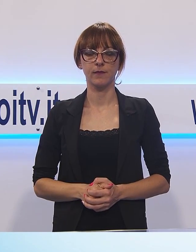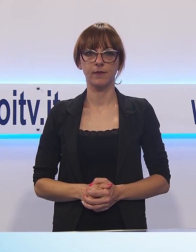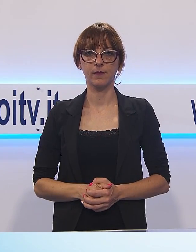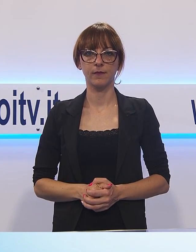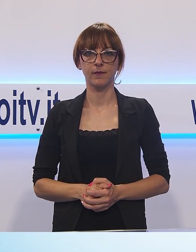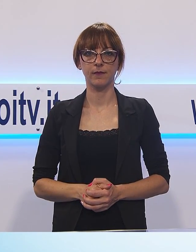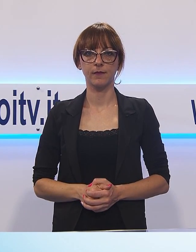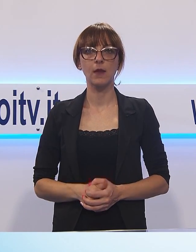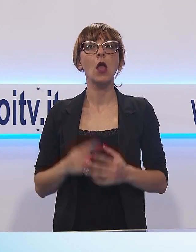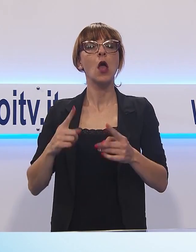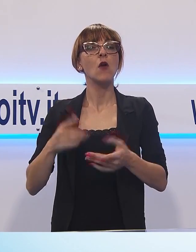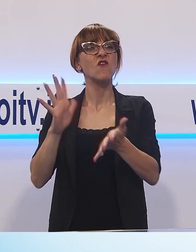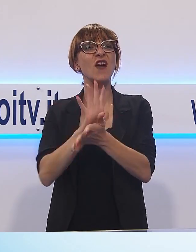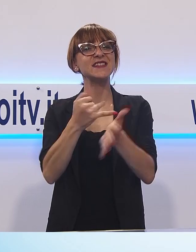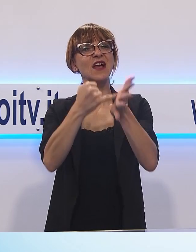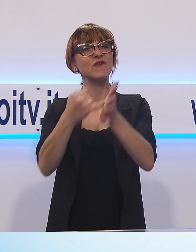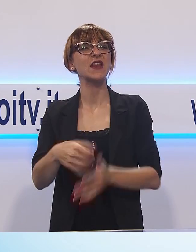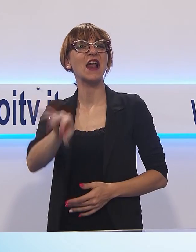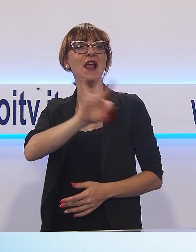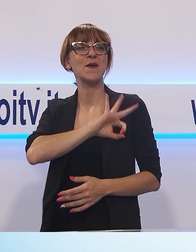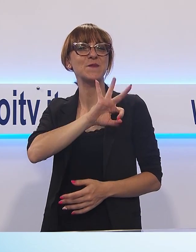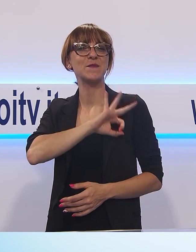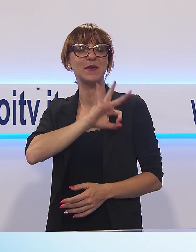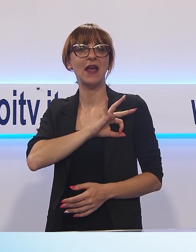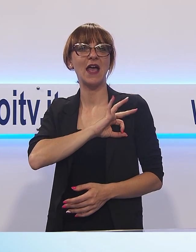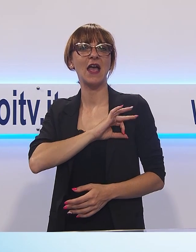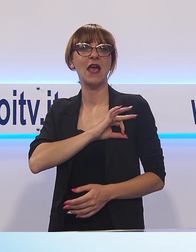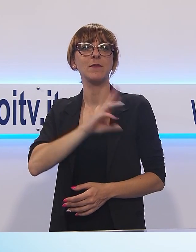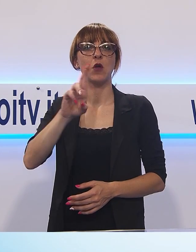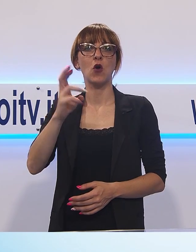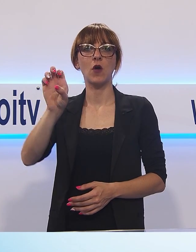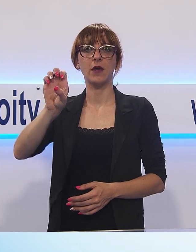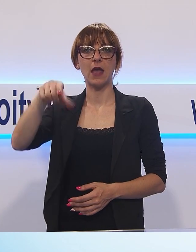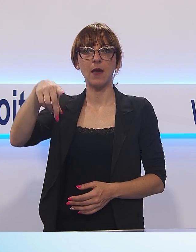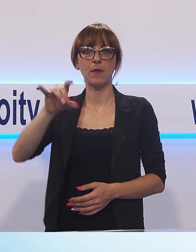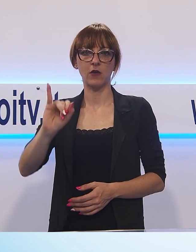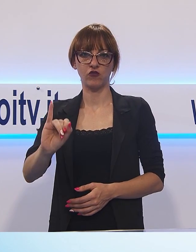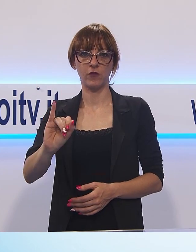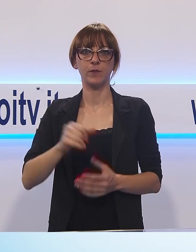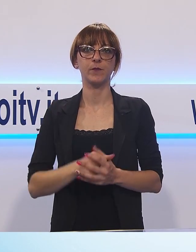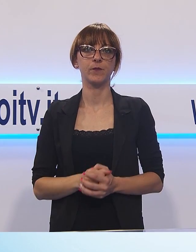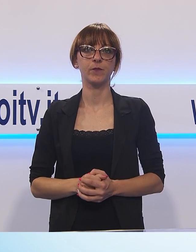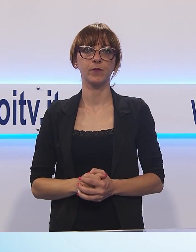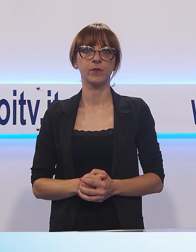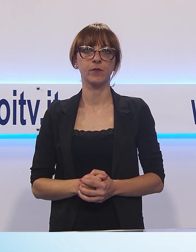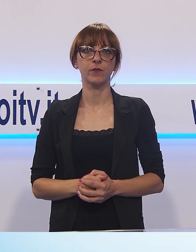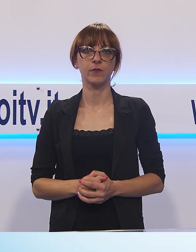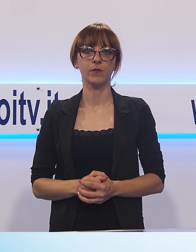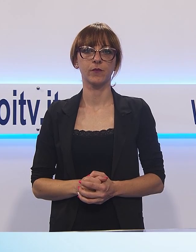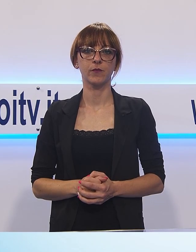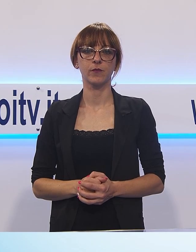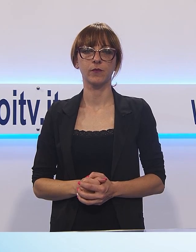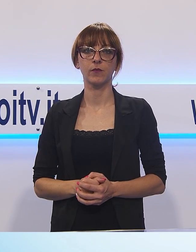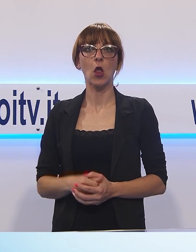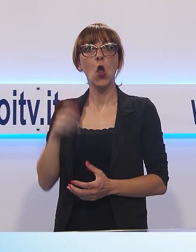Viareggio, cerimonia finale del prestigioso premio letterario Viareggio Repaci. Un'offerta culturale variegata, ricca, che